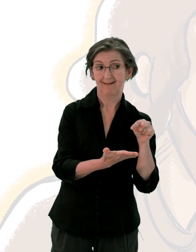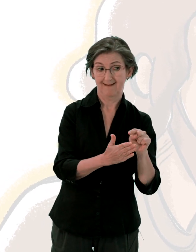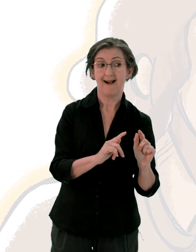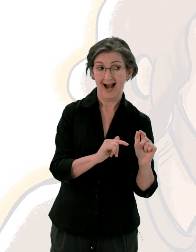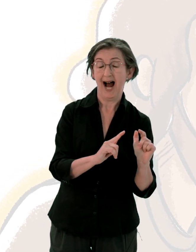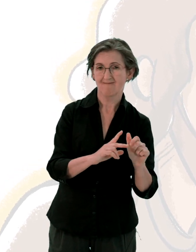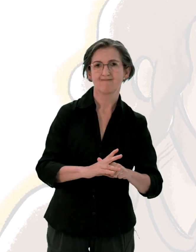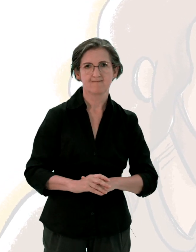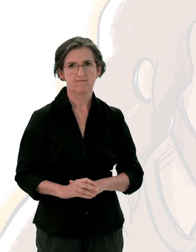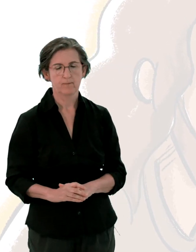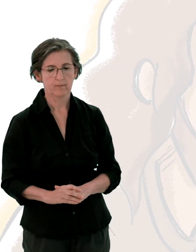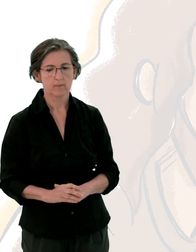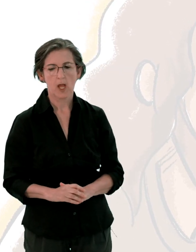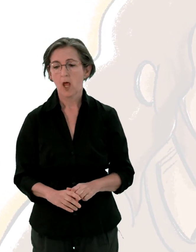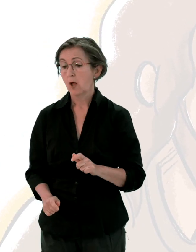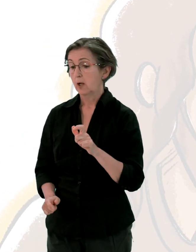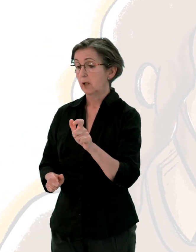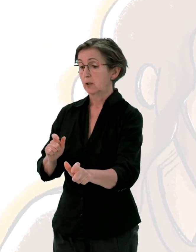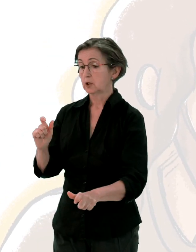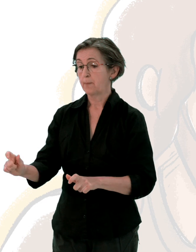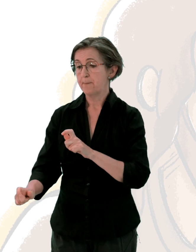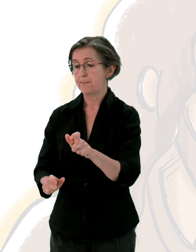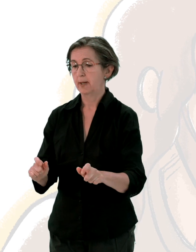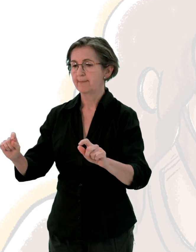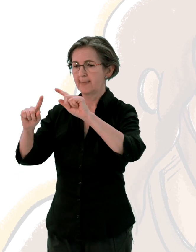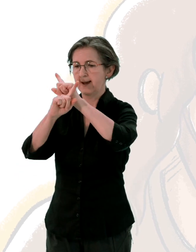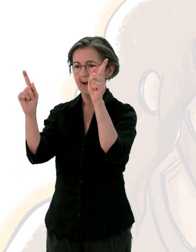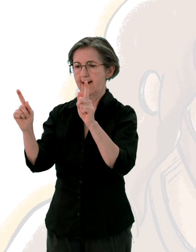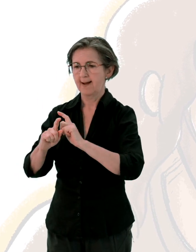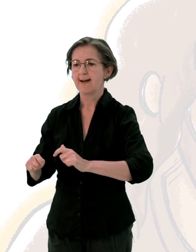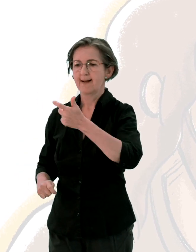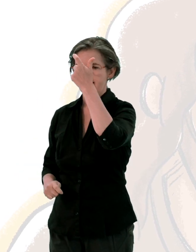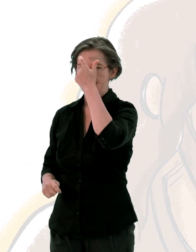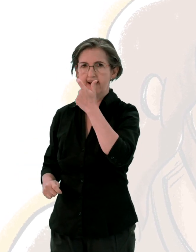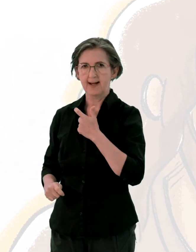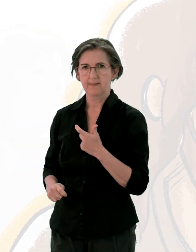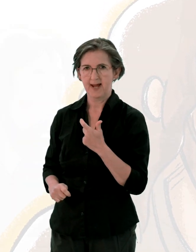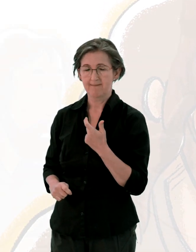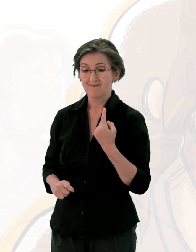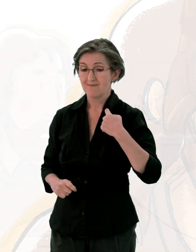Ce peuple me respecte en paroles seulement, mais son cœur est très loin de moi.